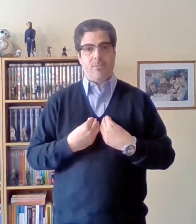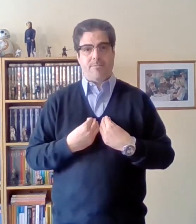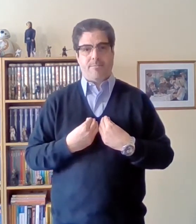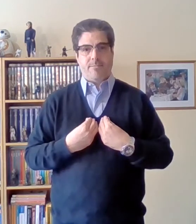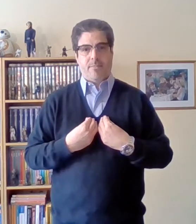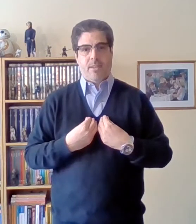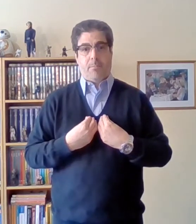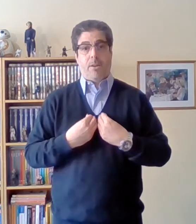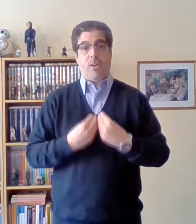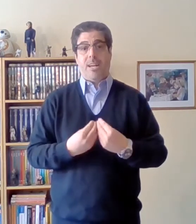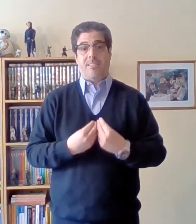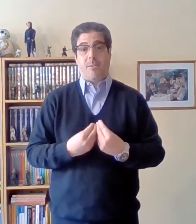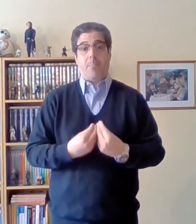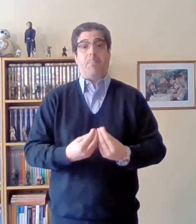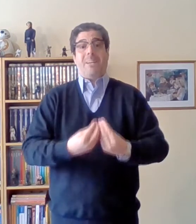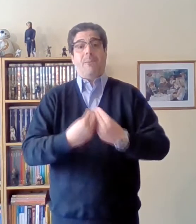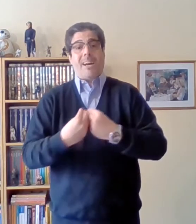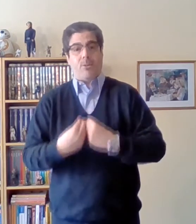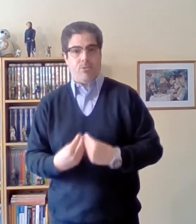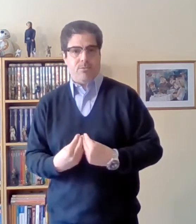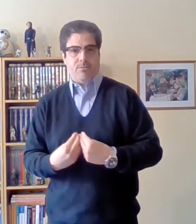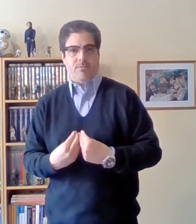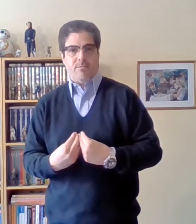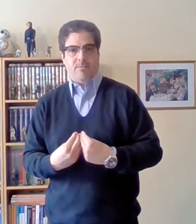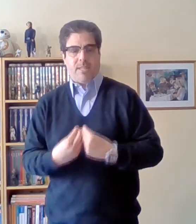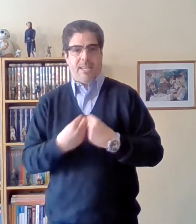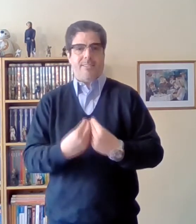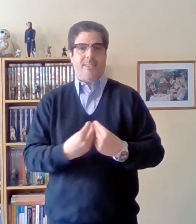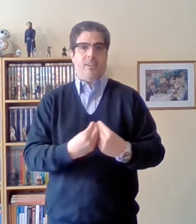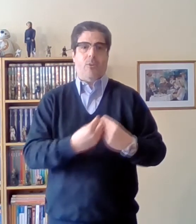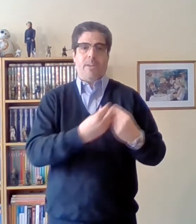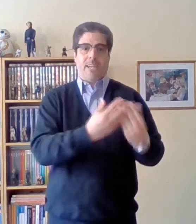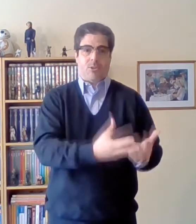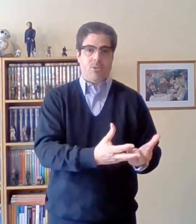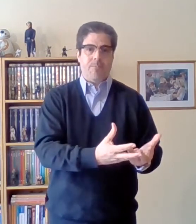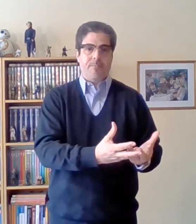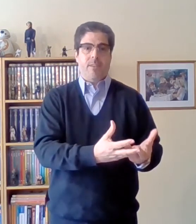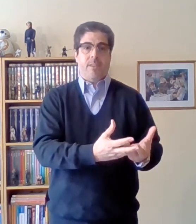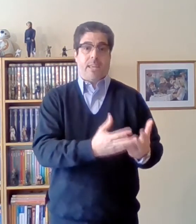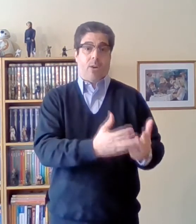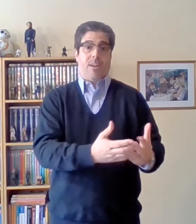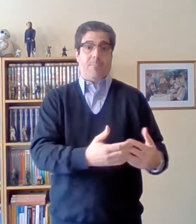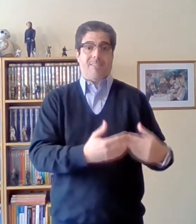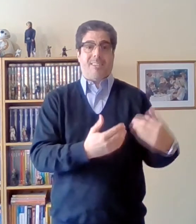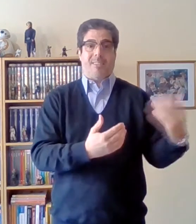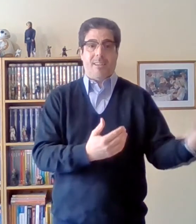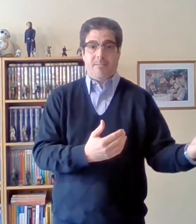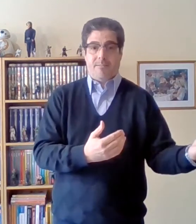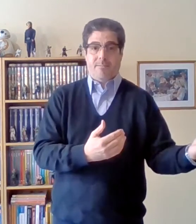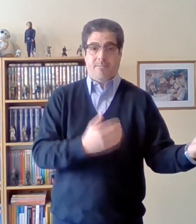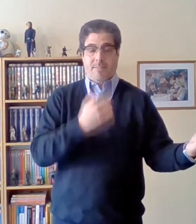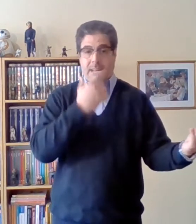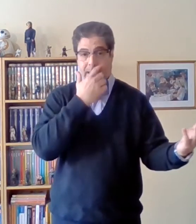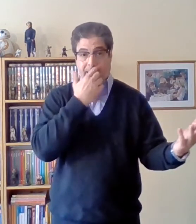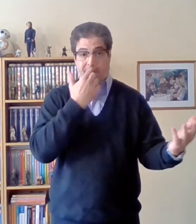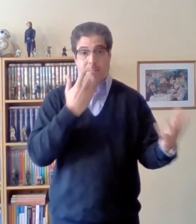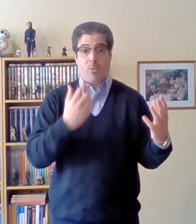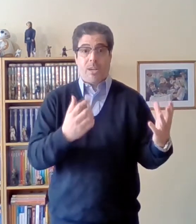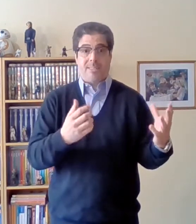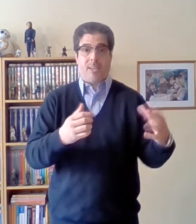pero él se ve privado de ese objeto que ahora pasa a ser de la clase burguesa y